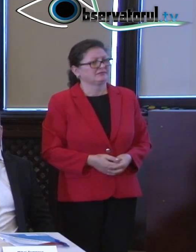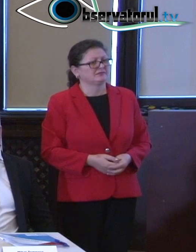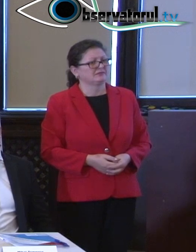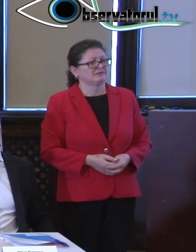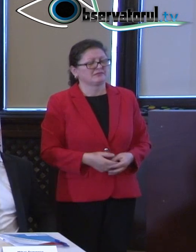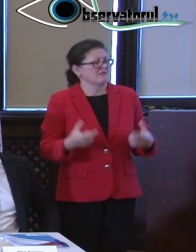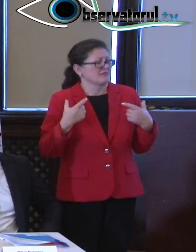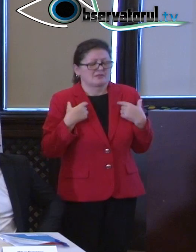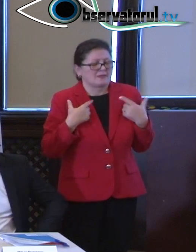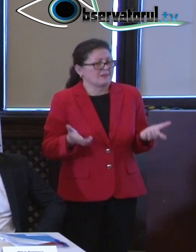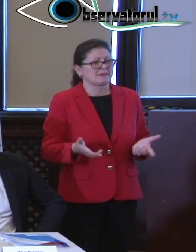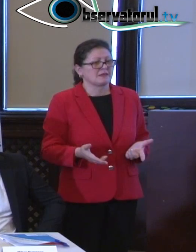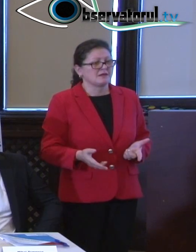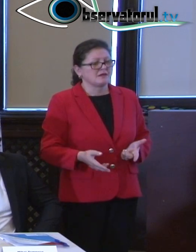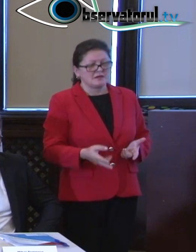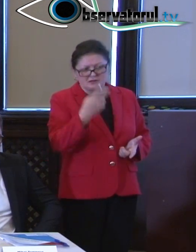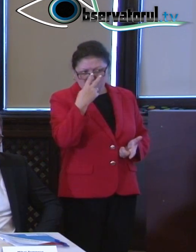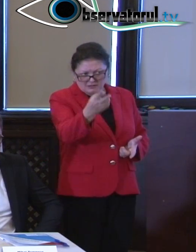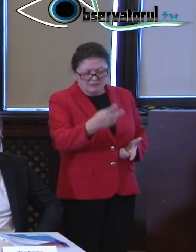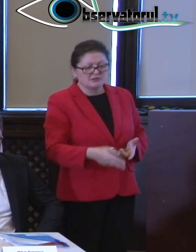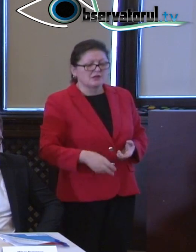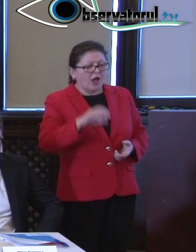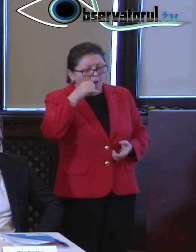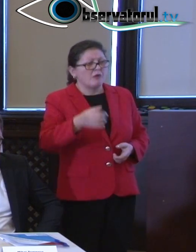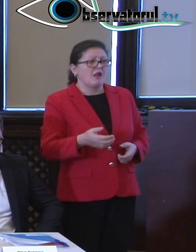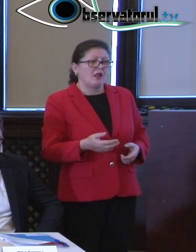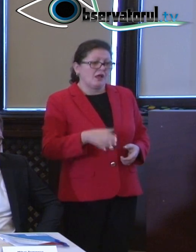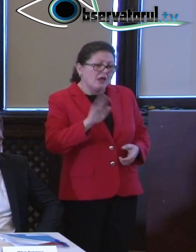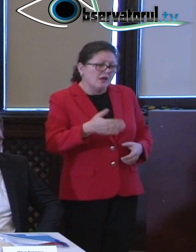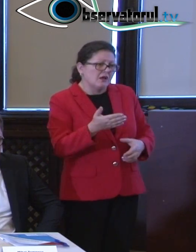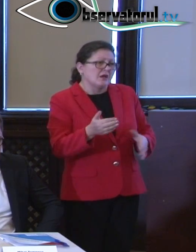Nu poate să nu-ți pese de un om de lângă tine care are nevoie de ajutor.